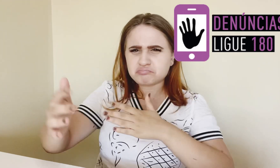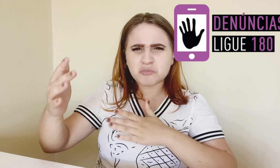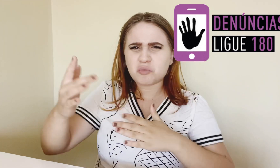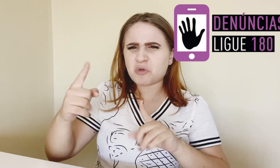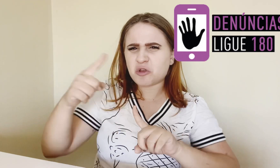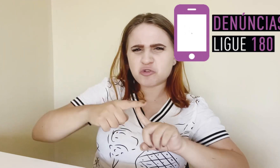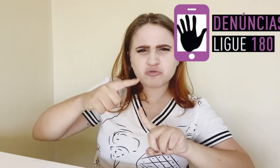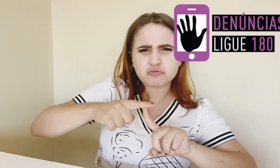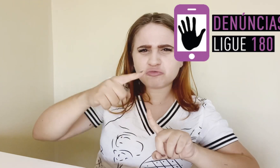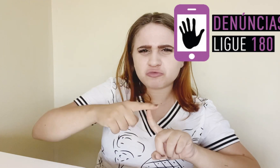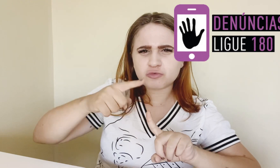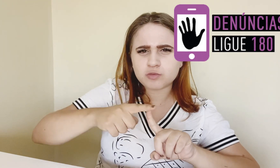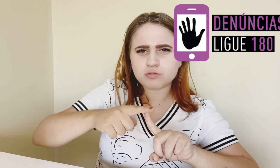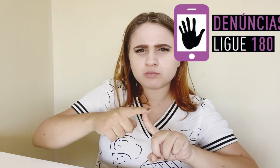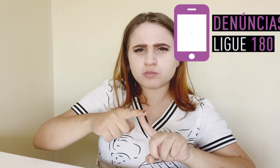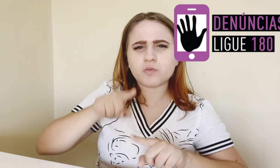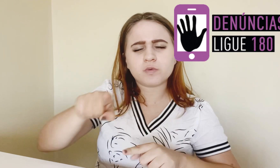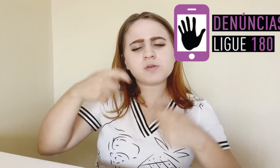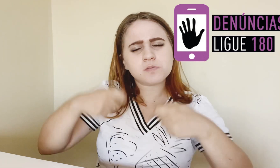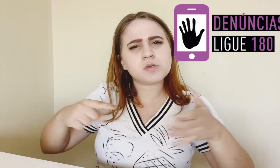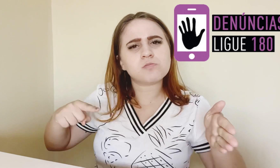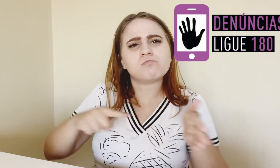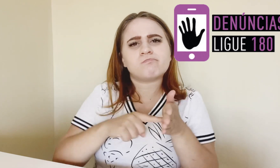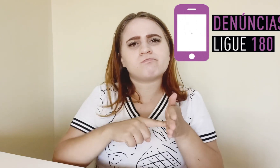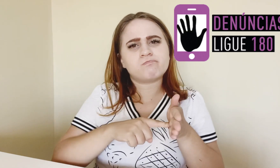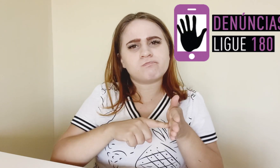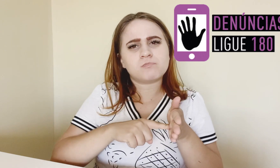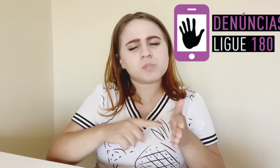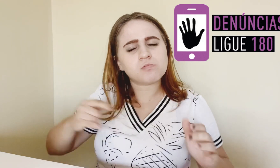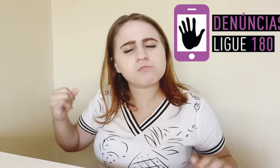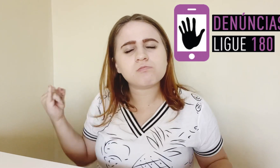Qualquer tipo de violência Denuncie